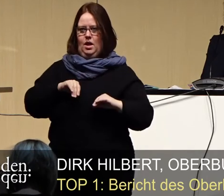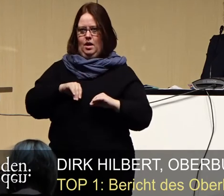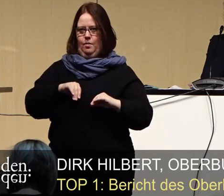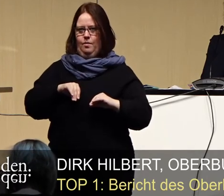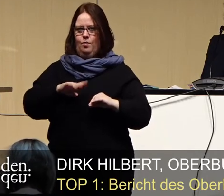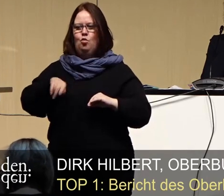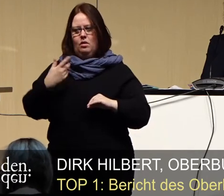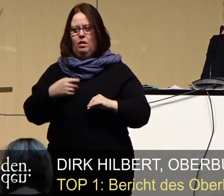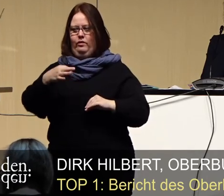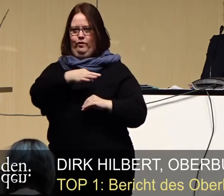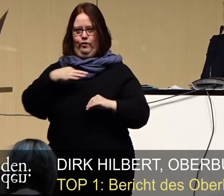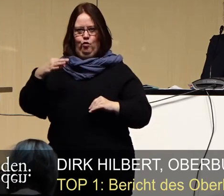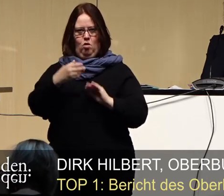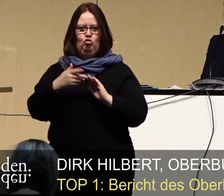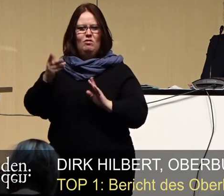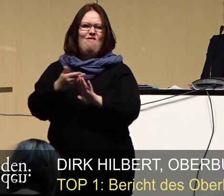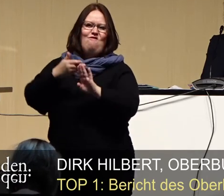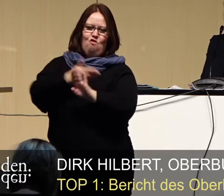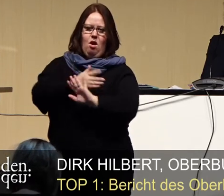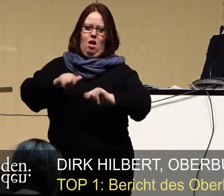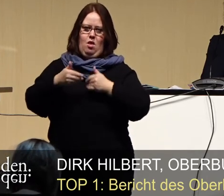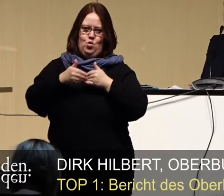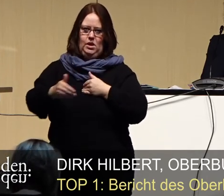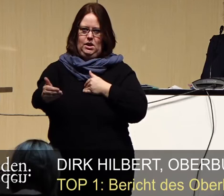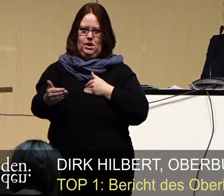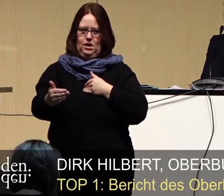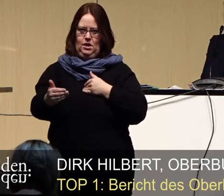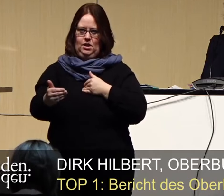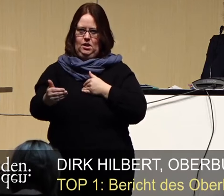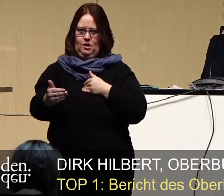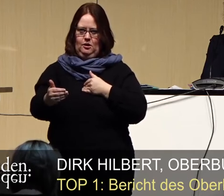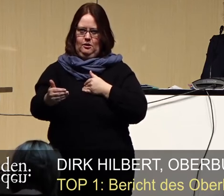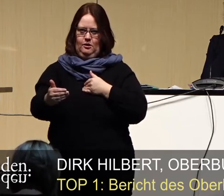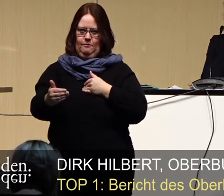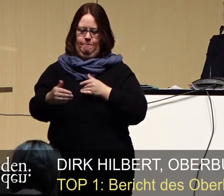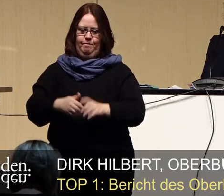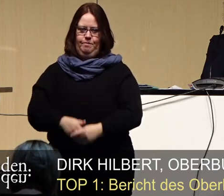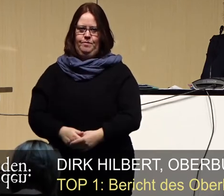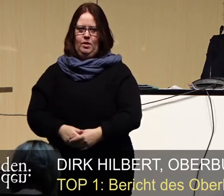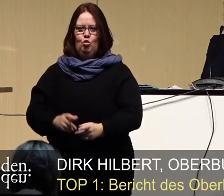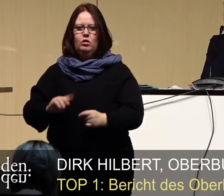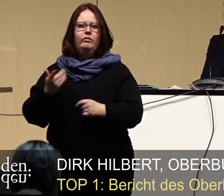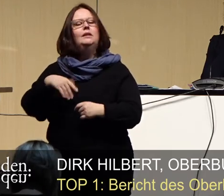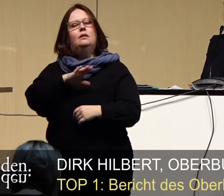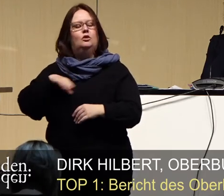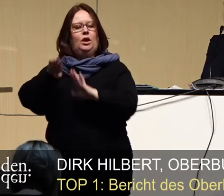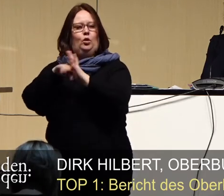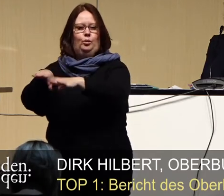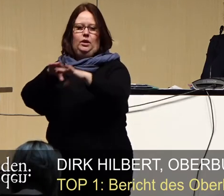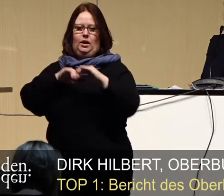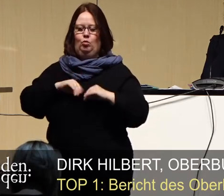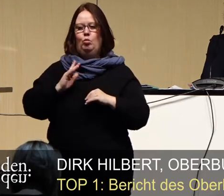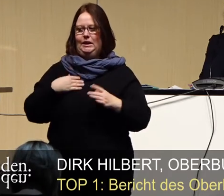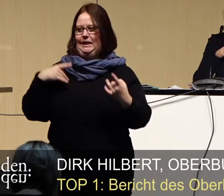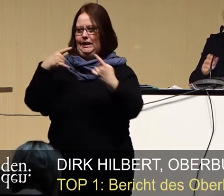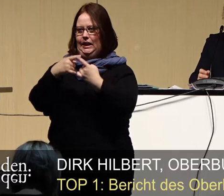dann für uns vorab in Dresden umgesetzt werden, sodass wir alles